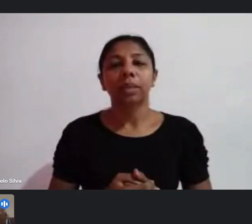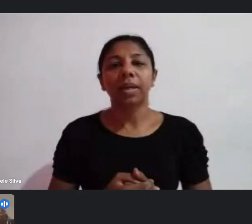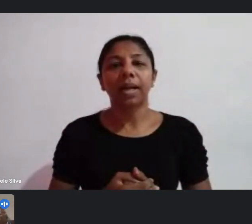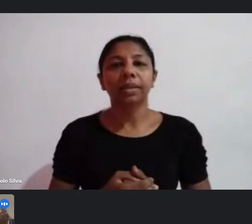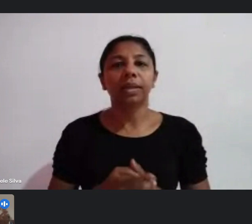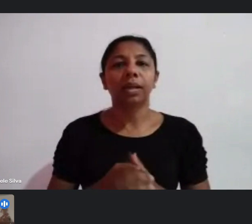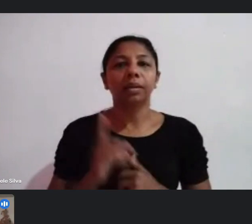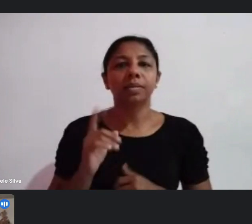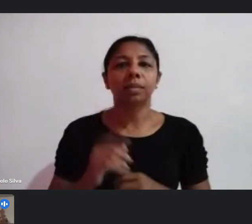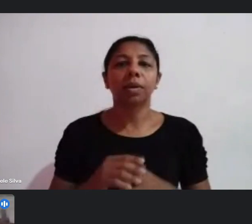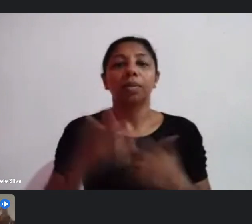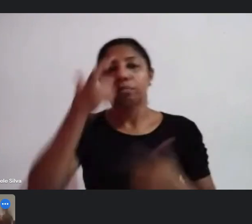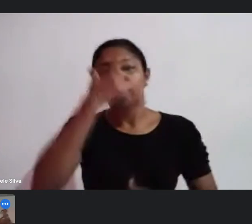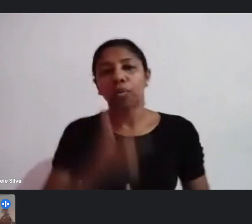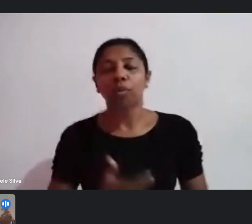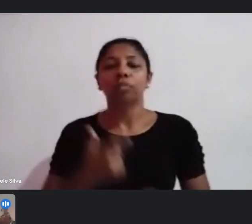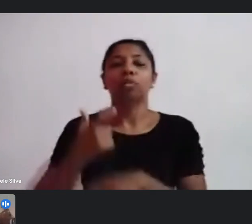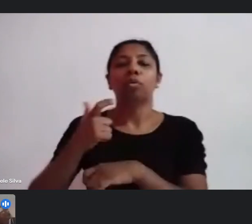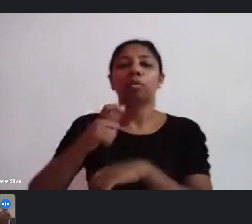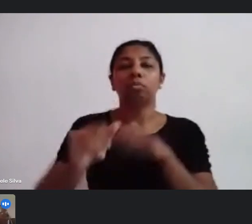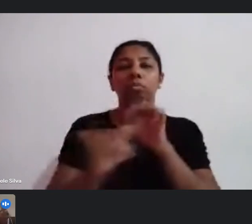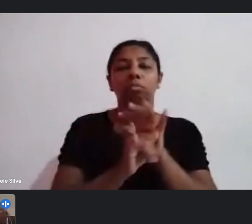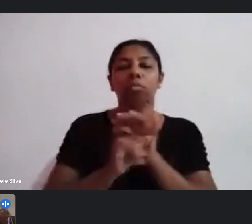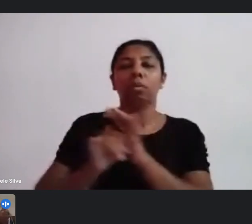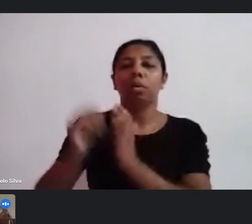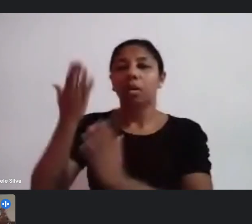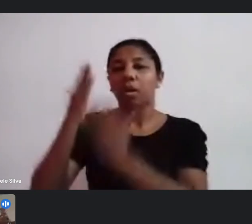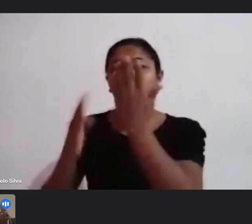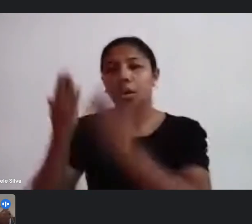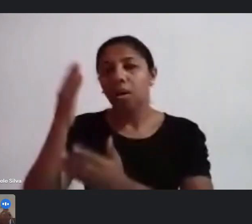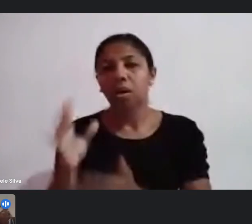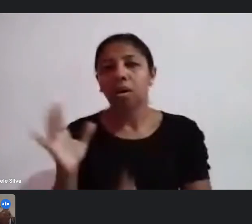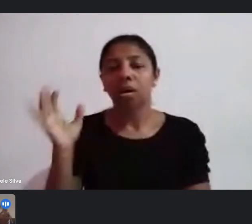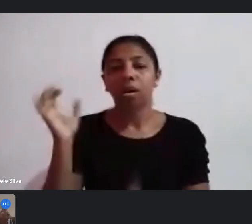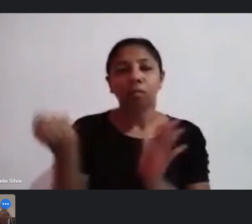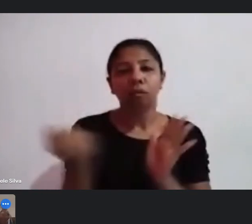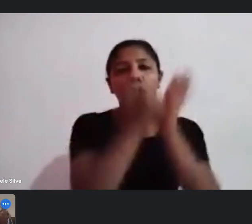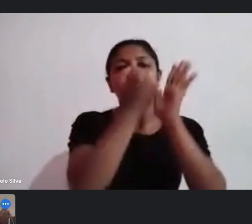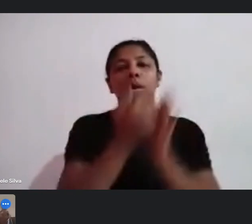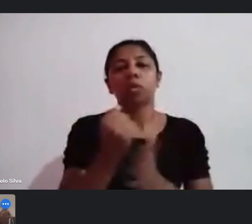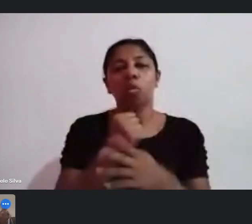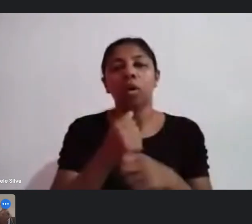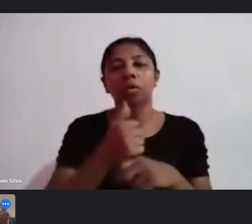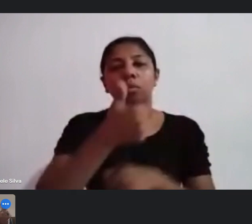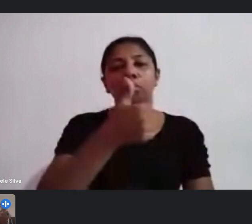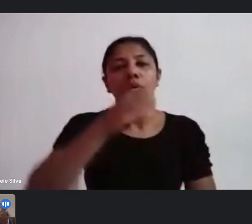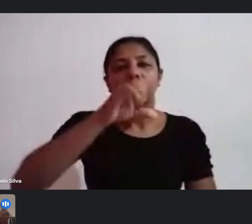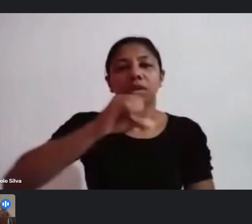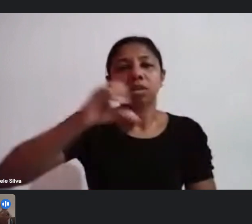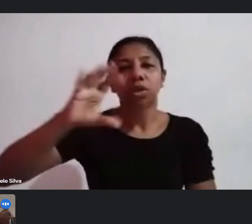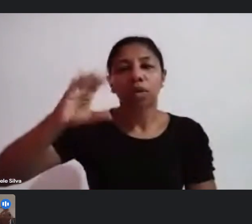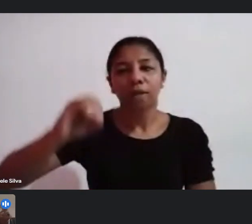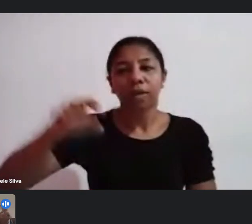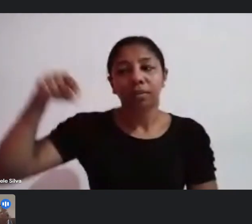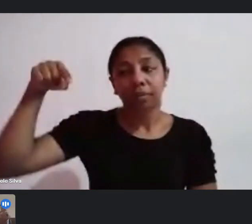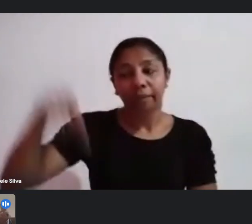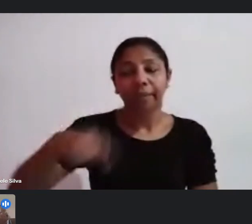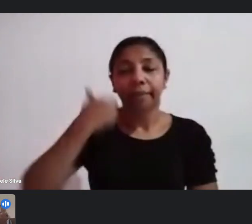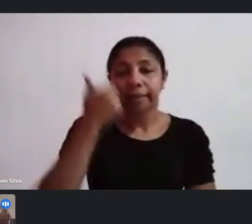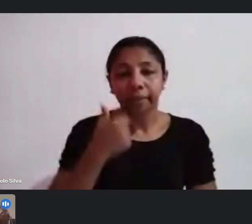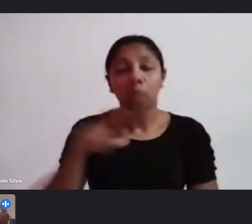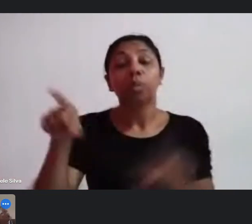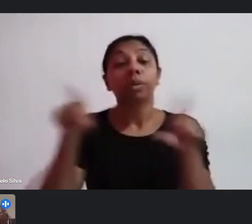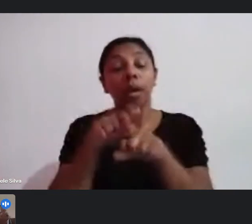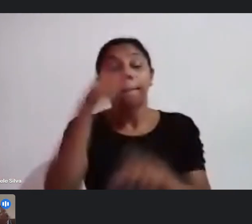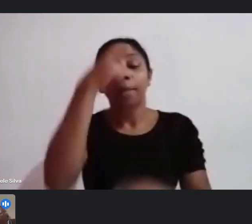em cima da hora uma entidade carnavalesca fundada em 1990 aqui em Natal também sou secretário da